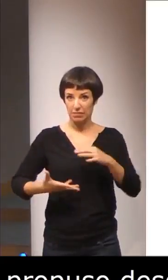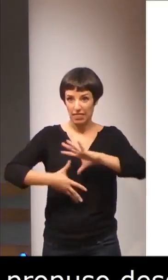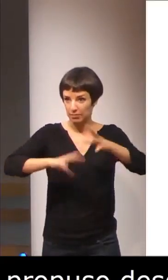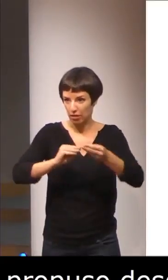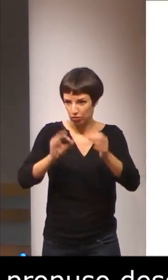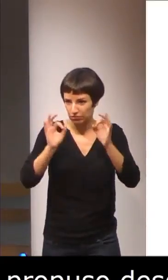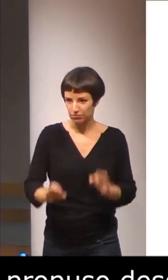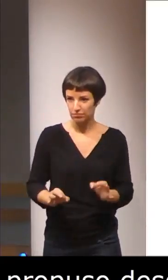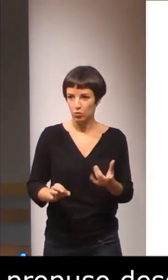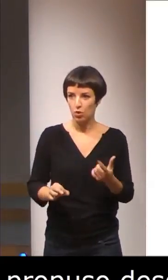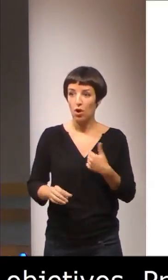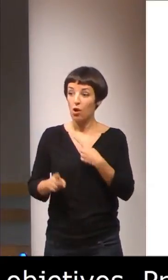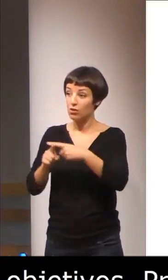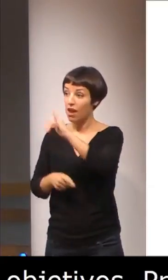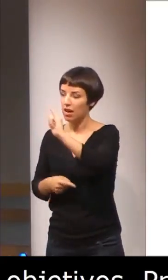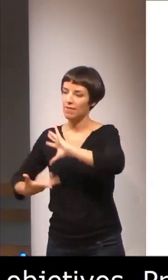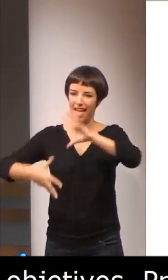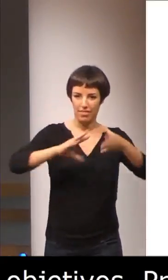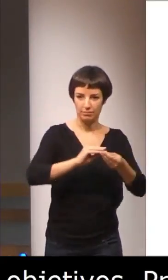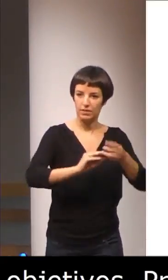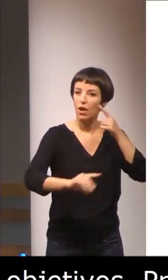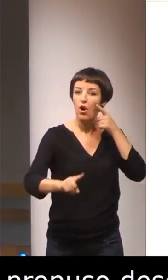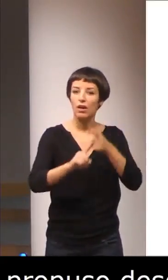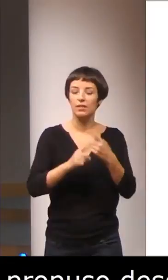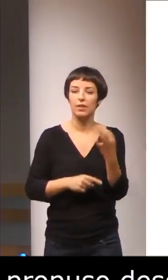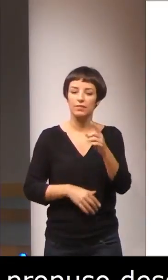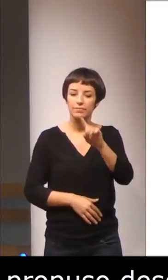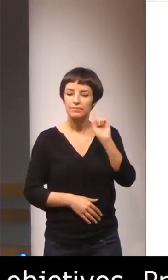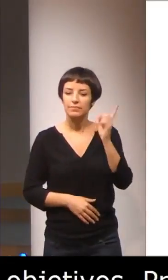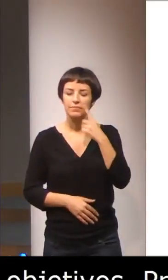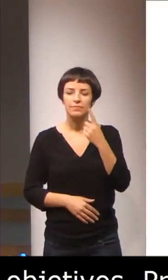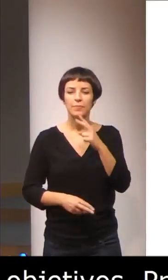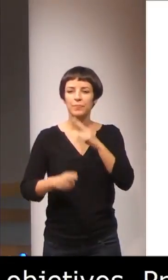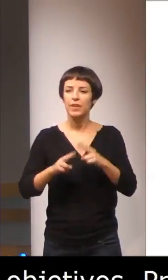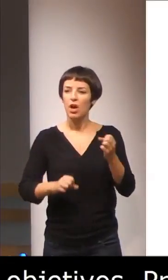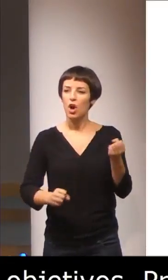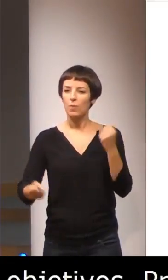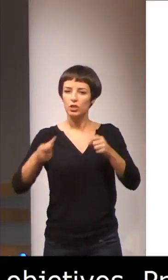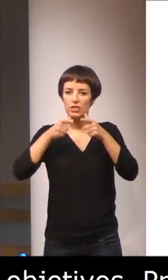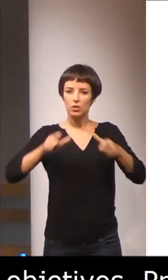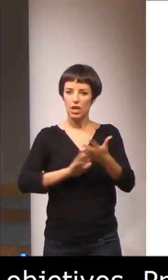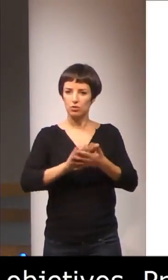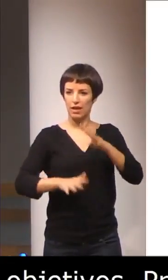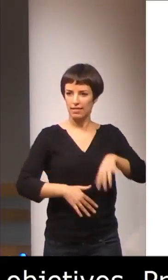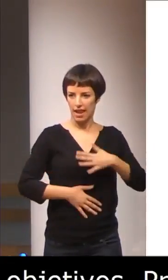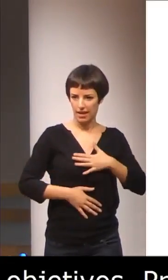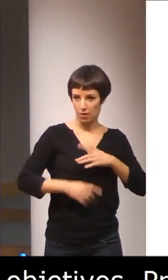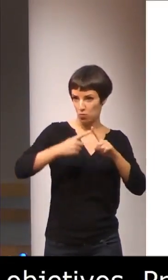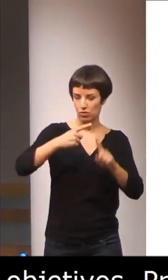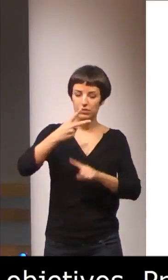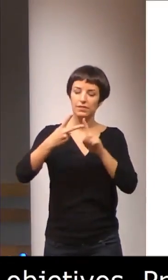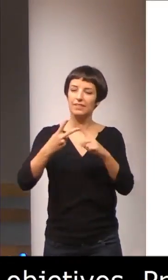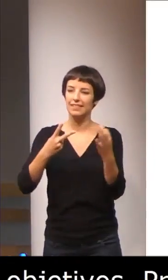una adaptación de uno ya existente, para la detección de los comportamientos lingüísticos en la lengua de signos catalana. Y, en segundo lugar,